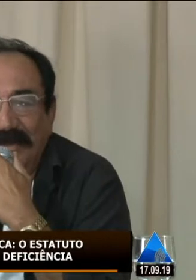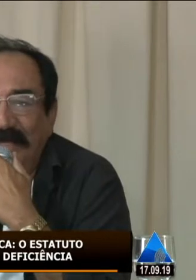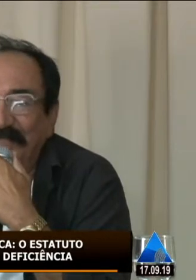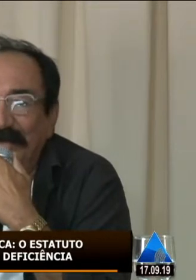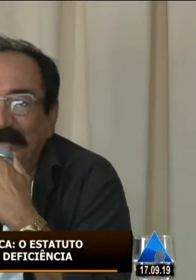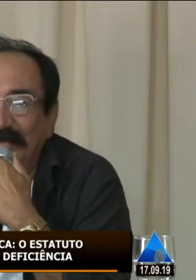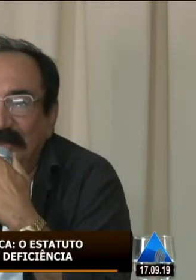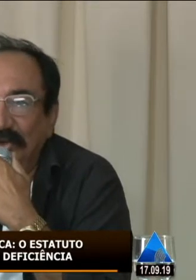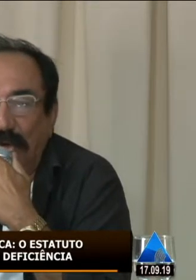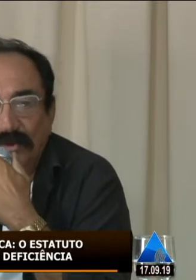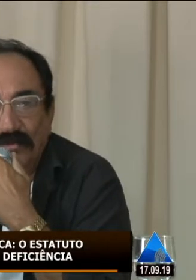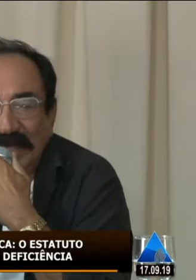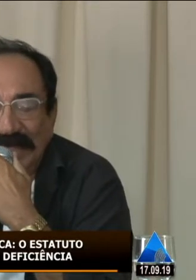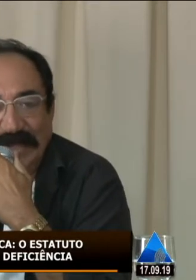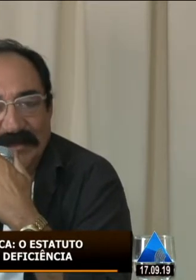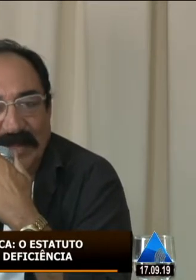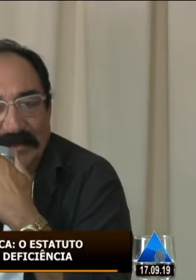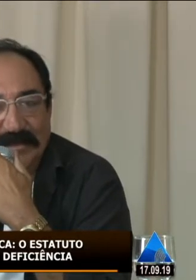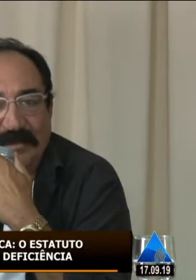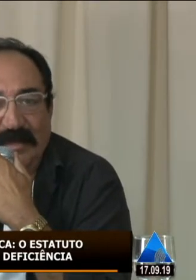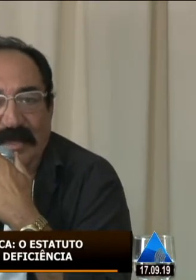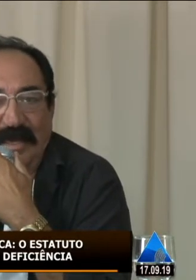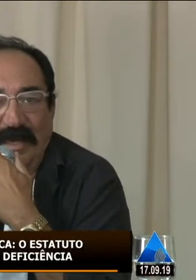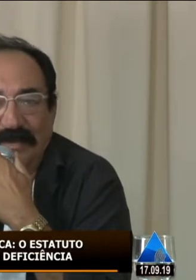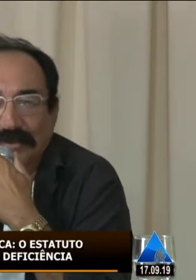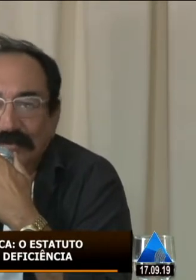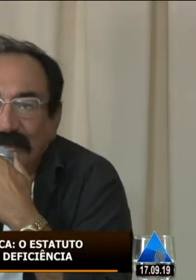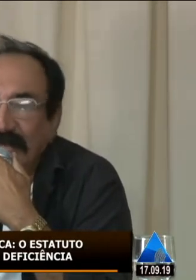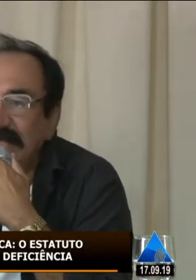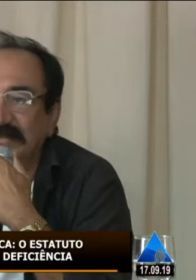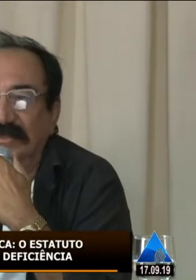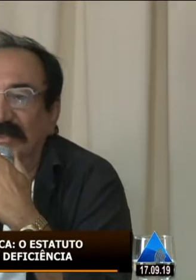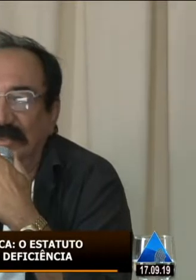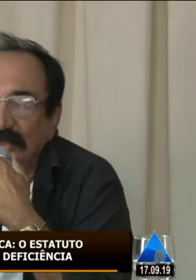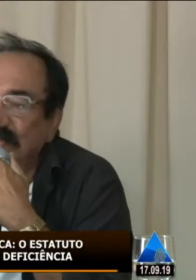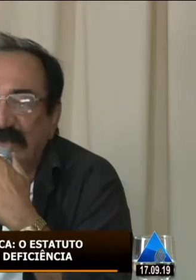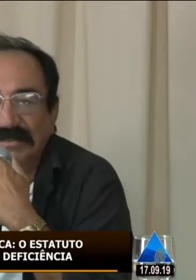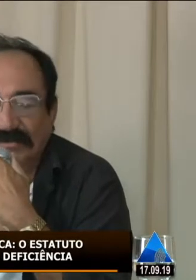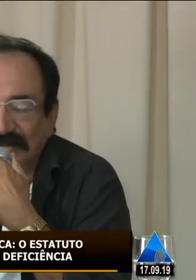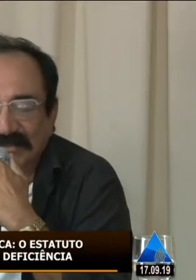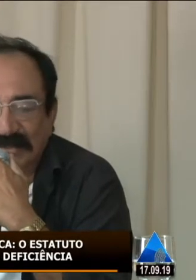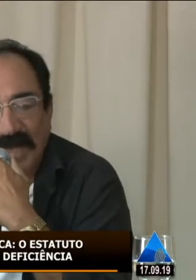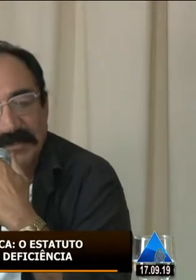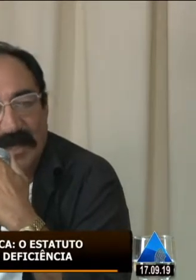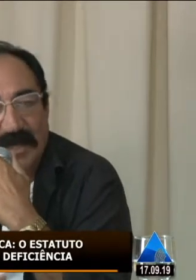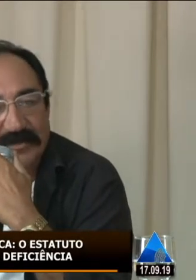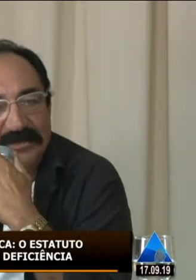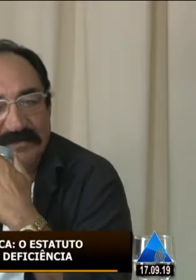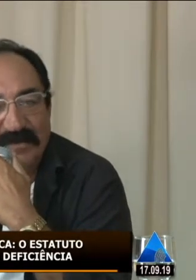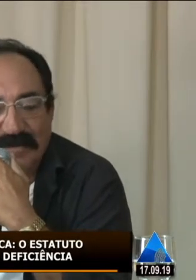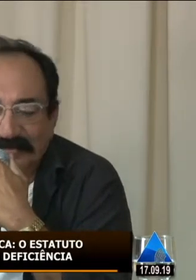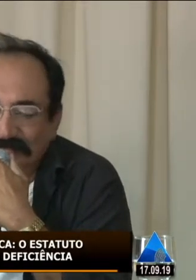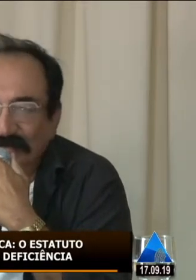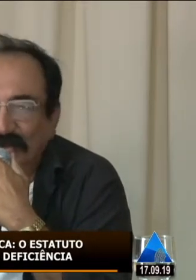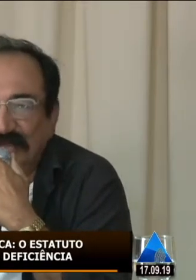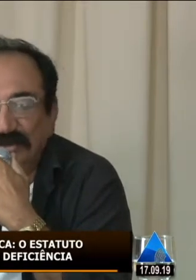em todo o planeta, em todo o país, em nosso país, em todas as cidades, nós